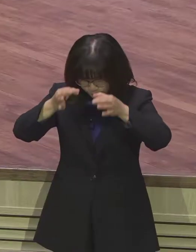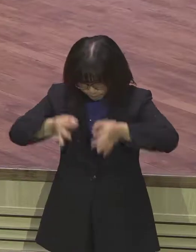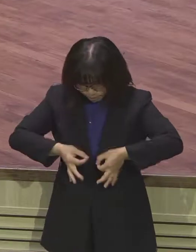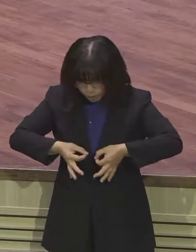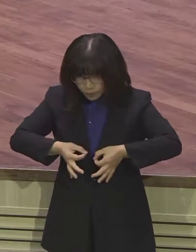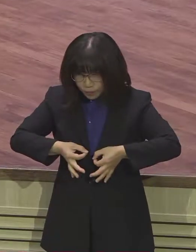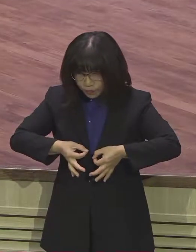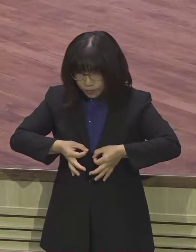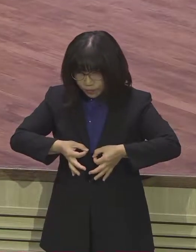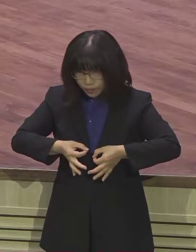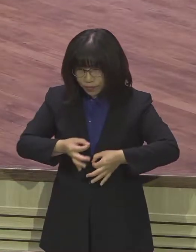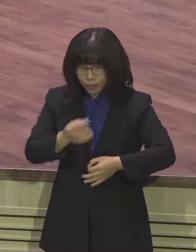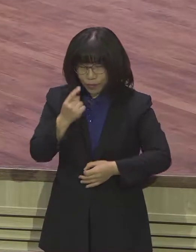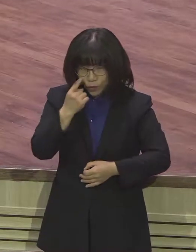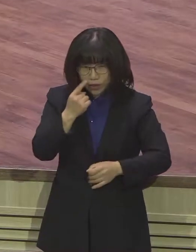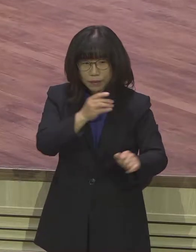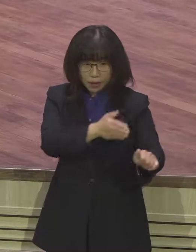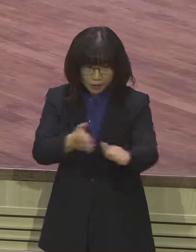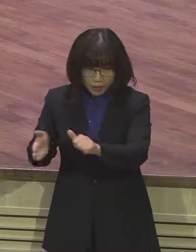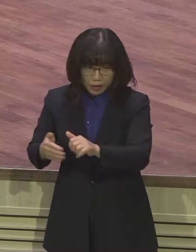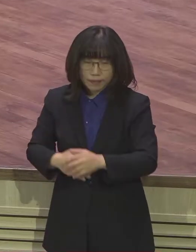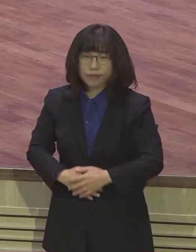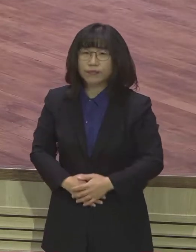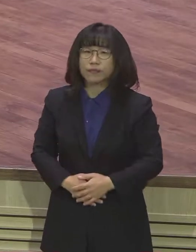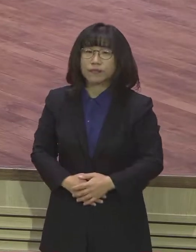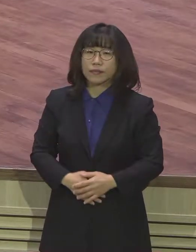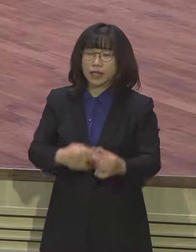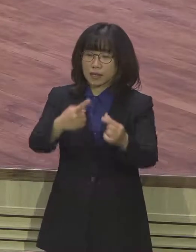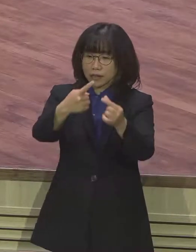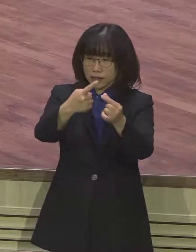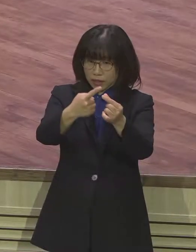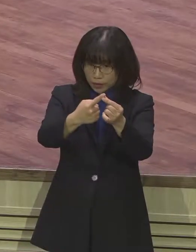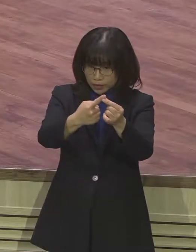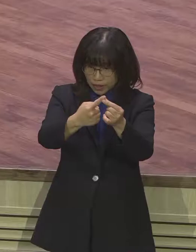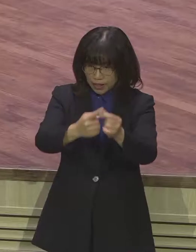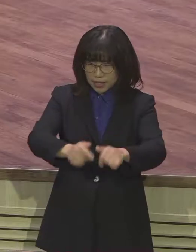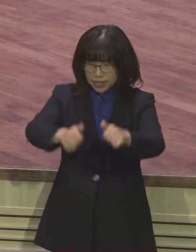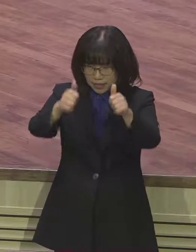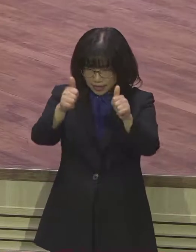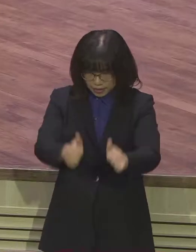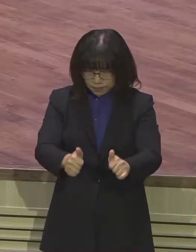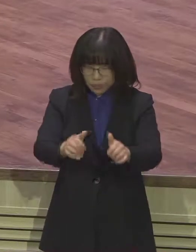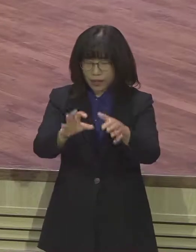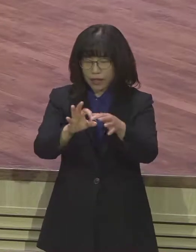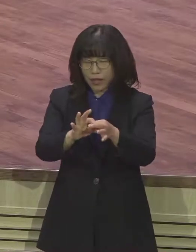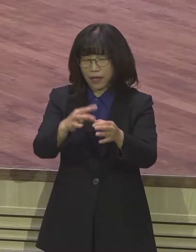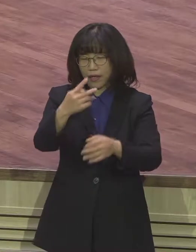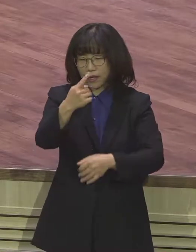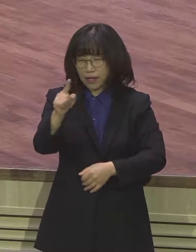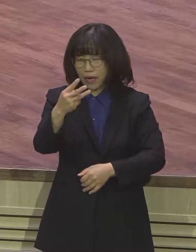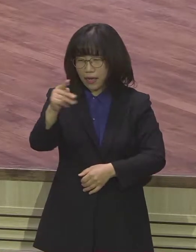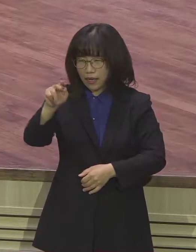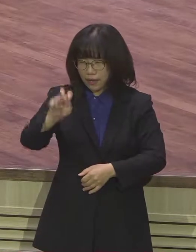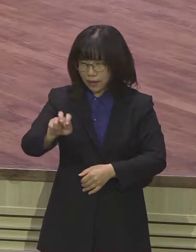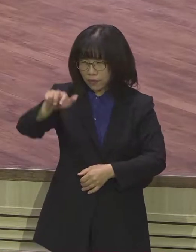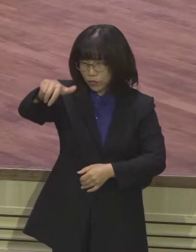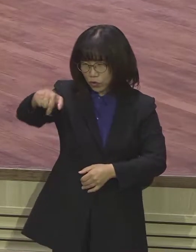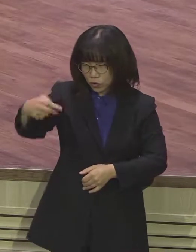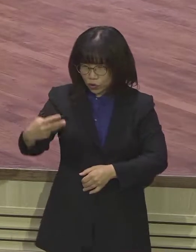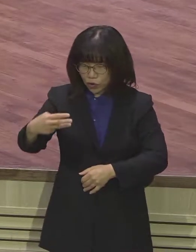주님의 이름으로 추건합니다. 첫 번째로 심판의 다림줄입니다. 오늘 7절 말씀해 보면 또 내게